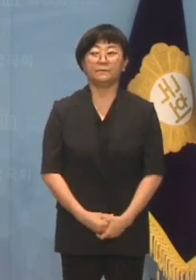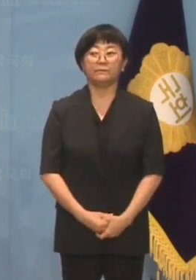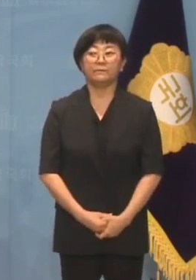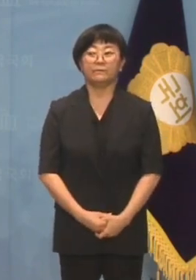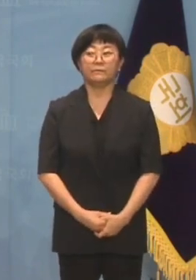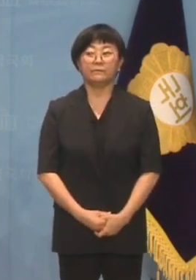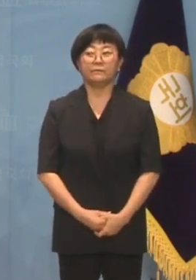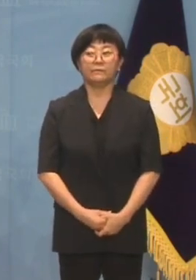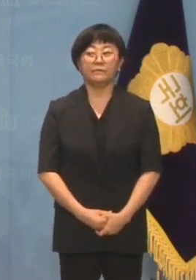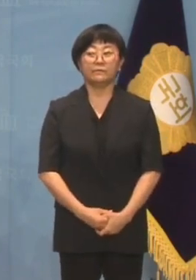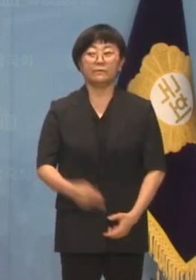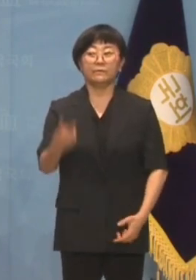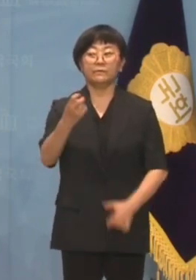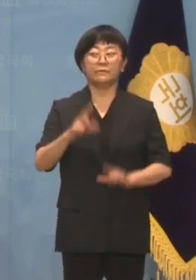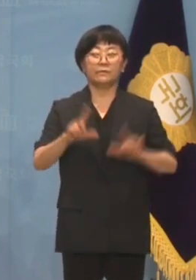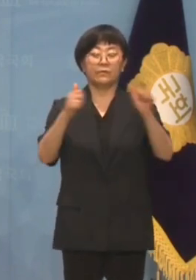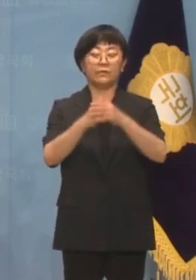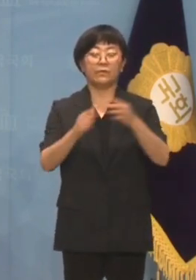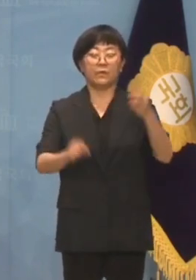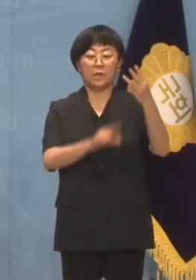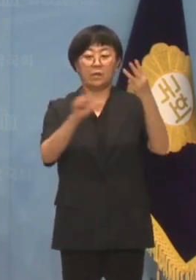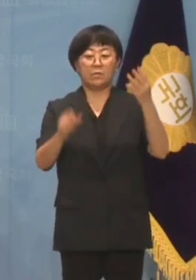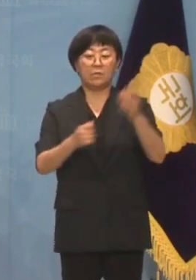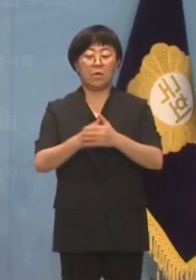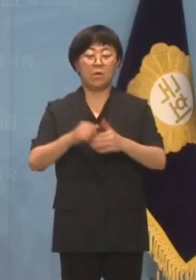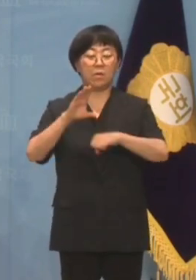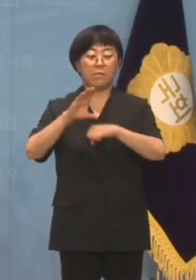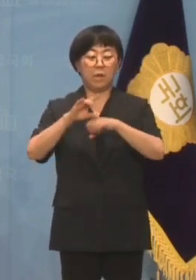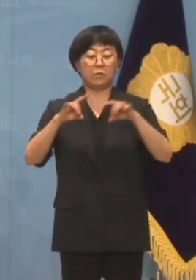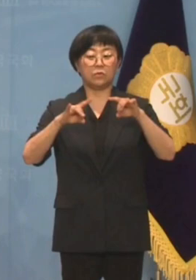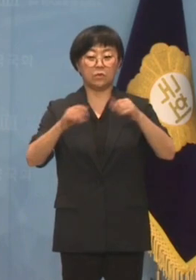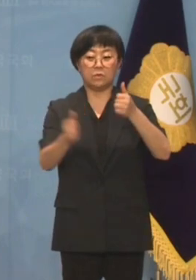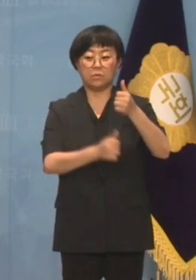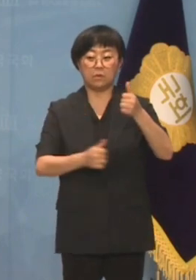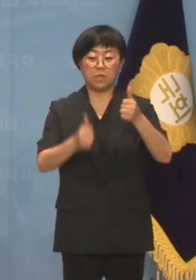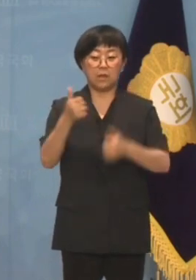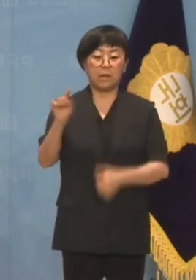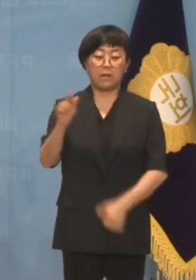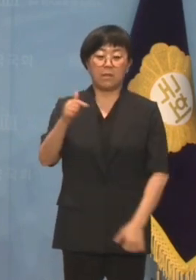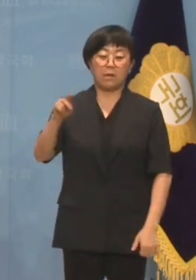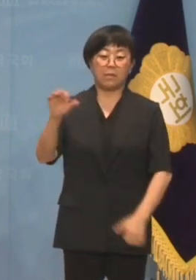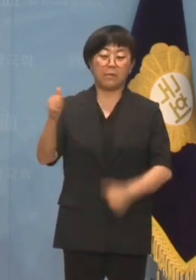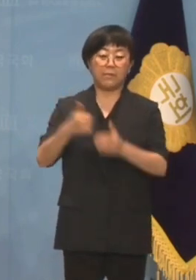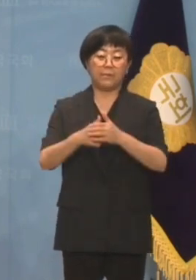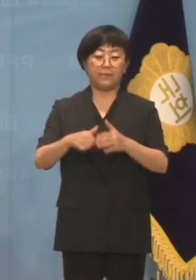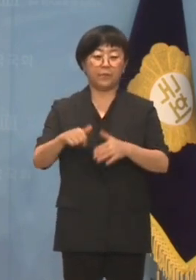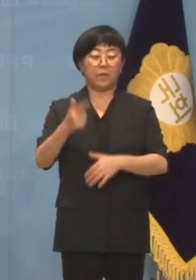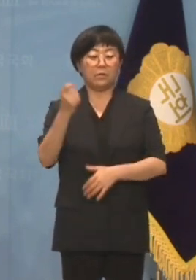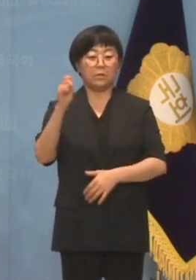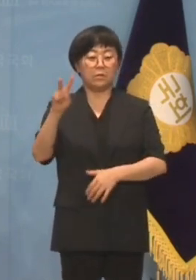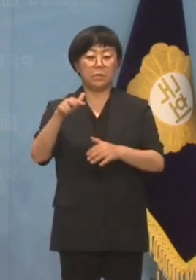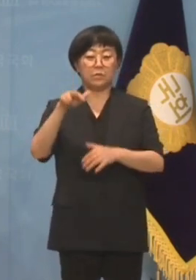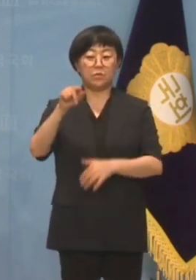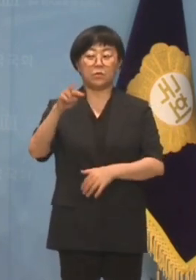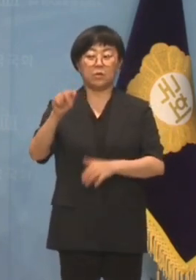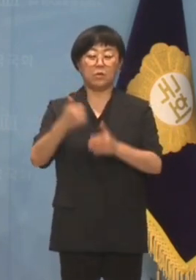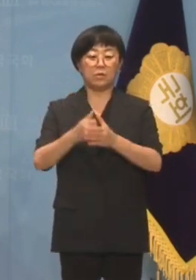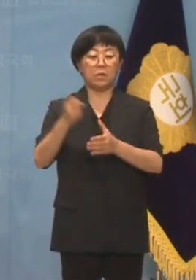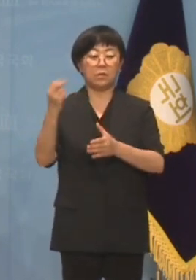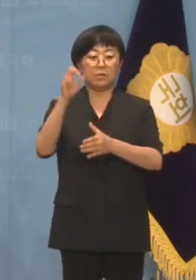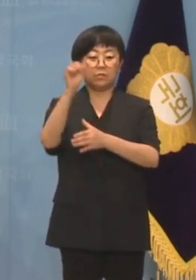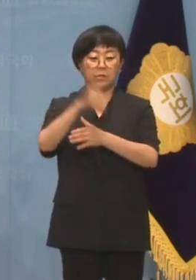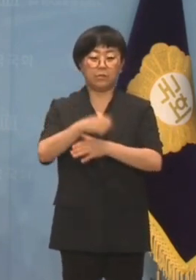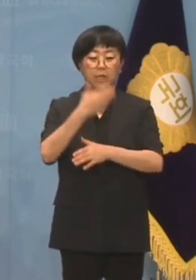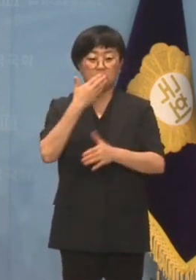2020년 3월 한상혁 방통위원장은 TV조선이 일반 재승인에 해당하는